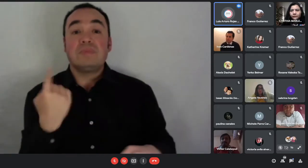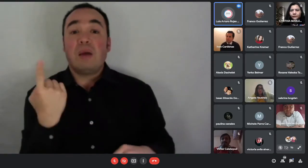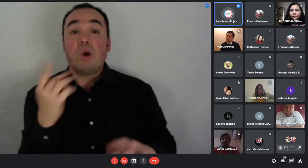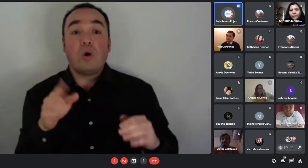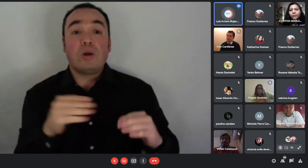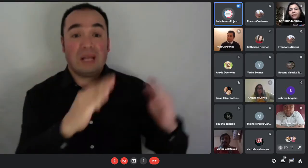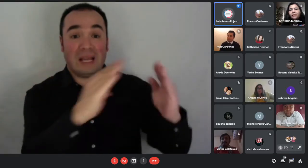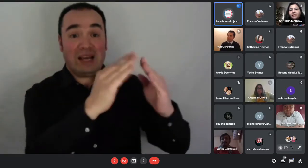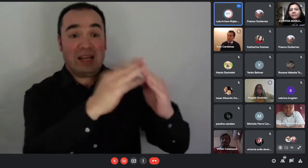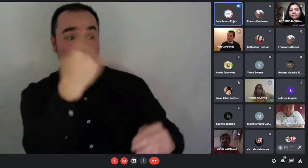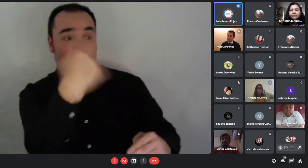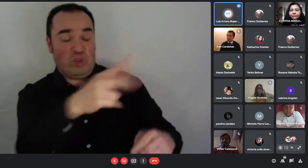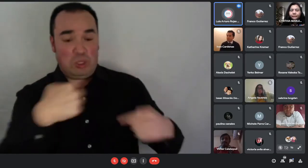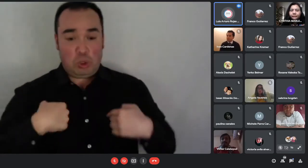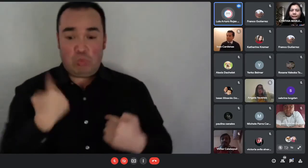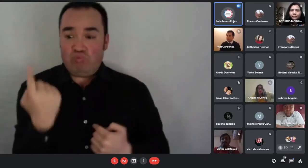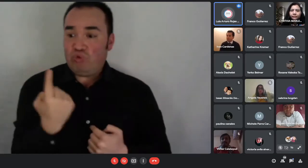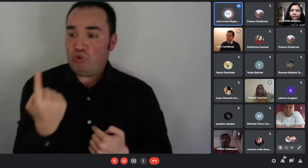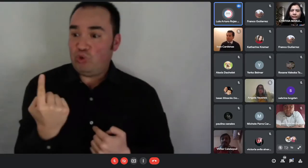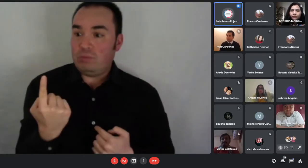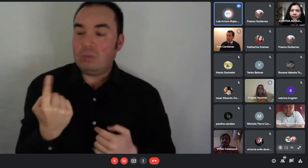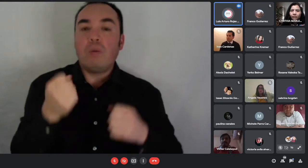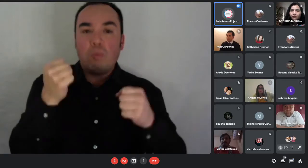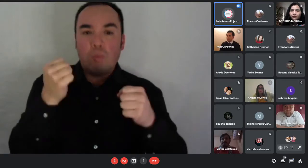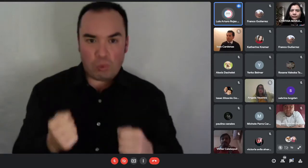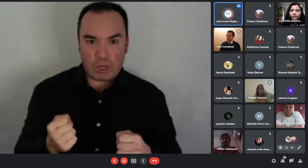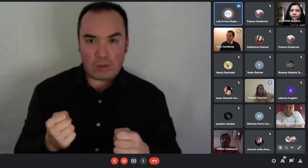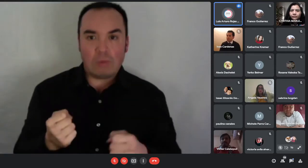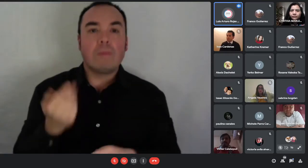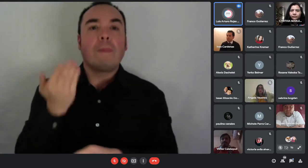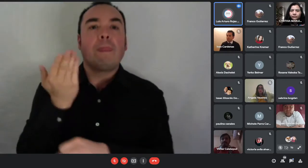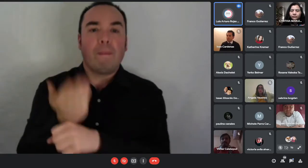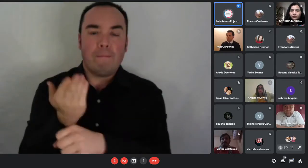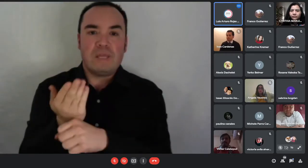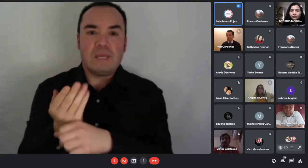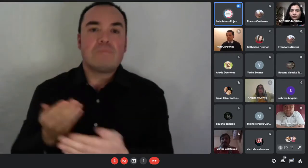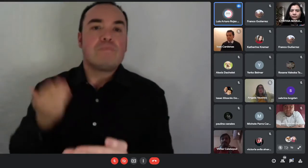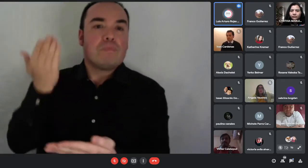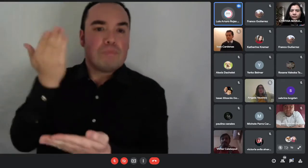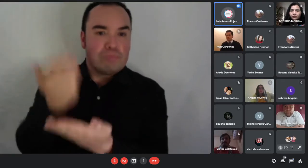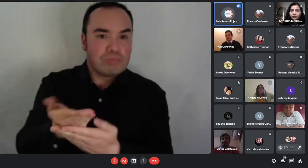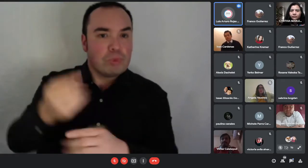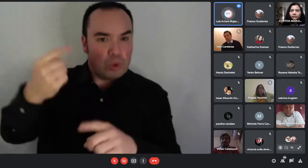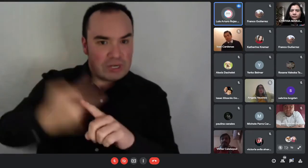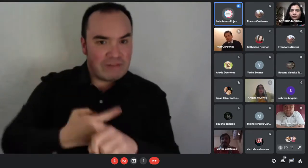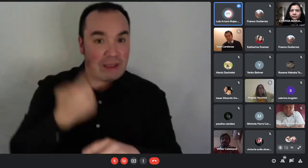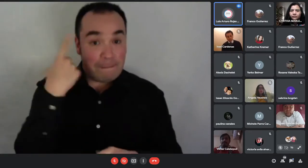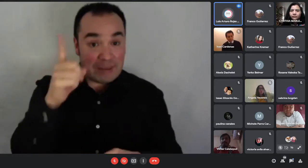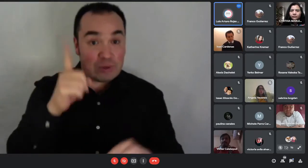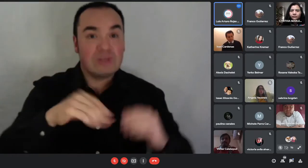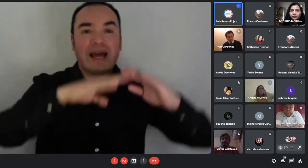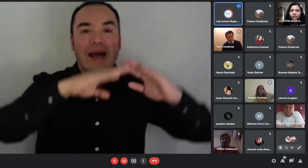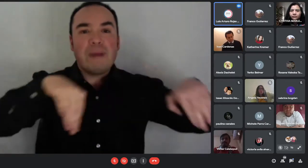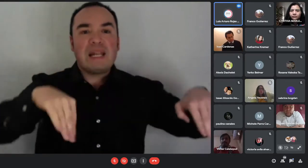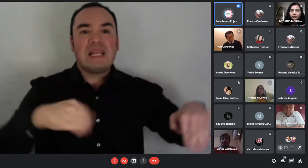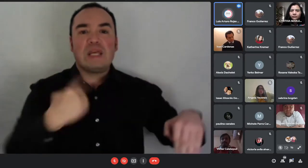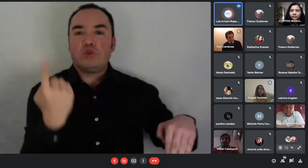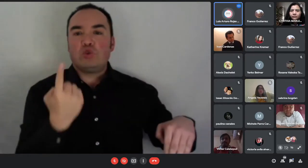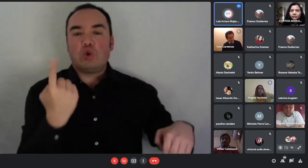solicitar la habilitación para volver a postular pero si está separado de hecho solamente ahí claro puede postular uno de los dos pero